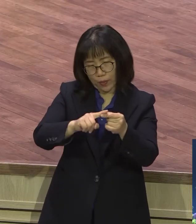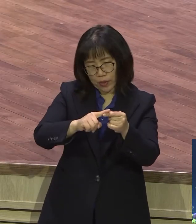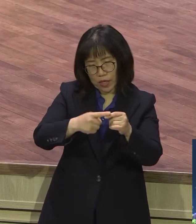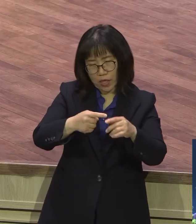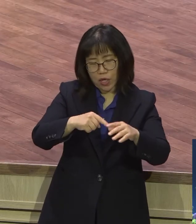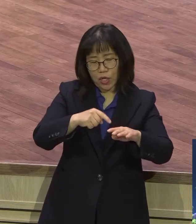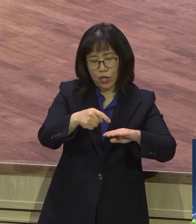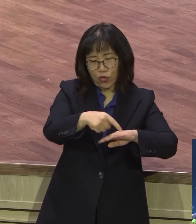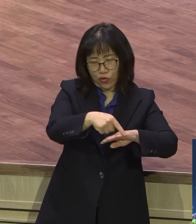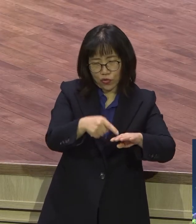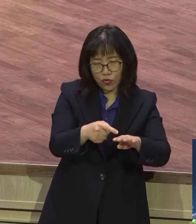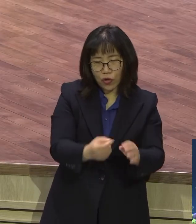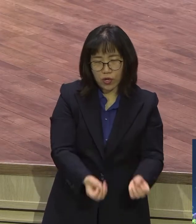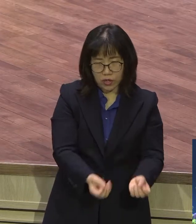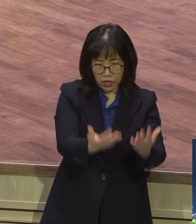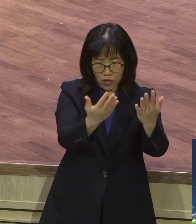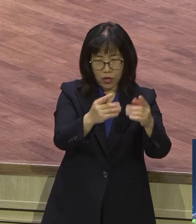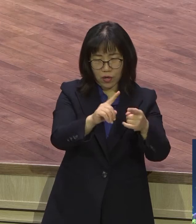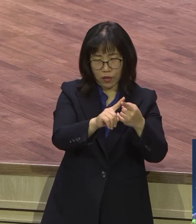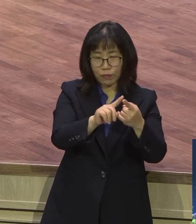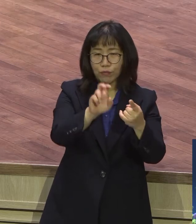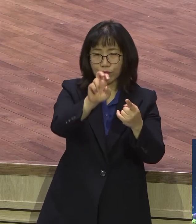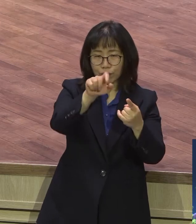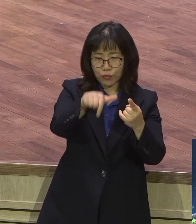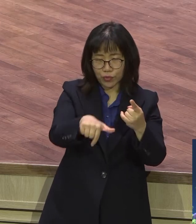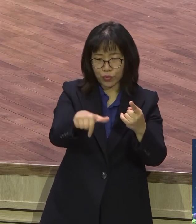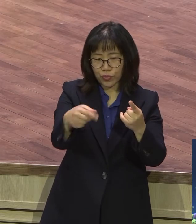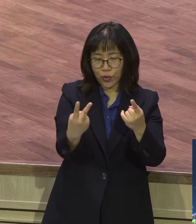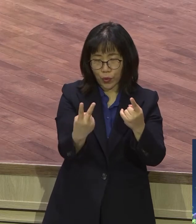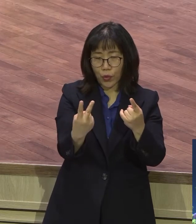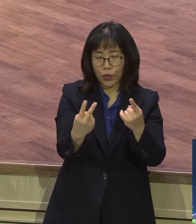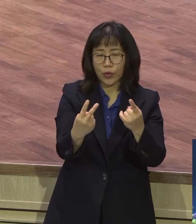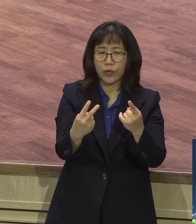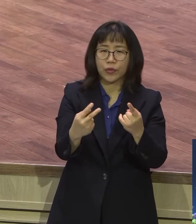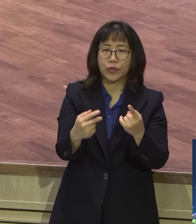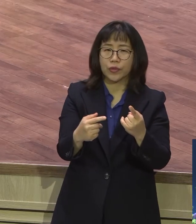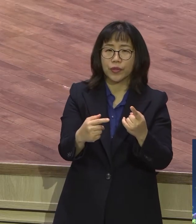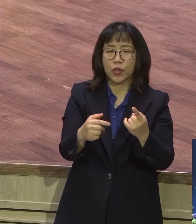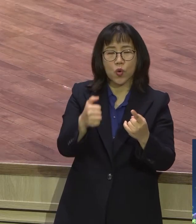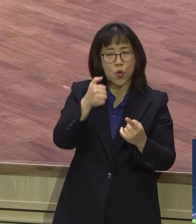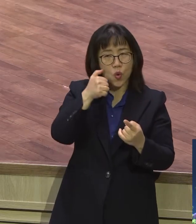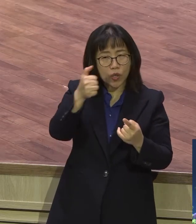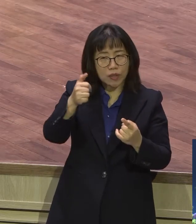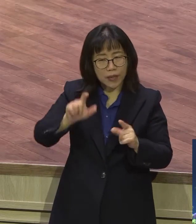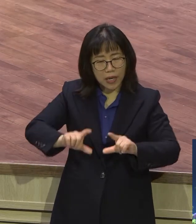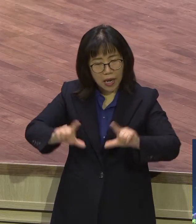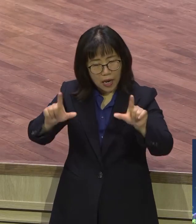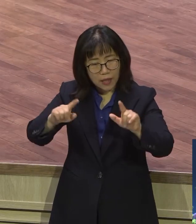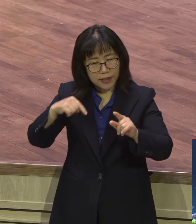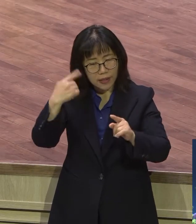무교절과 무교절을 부터 오십일게 되는 날이라 그래서 오순절